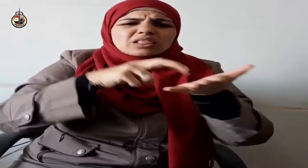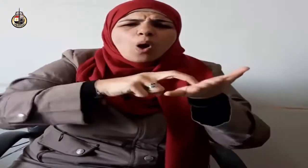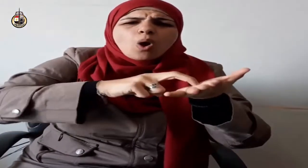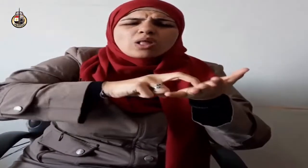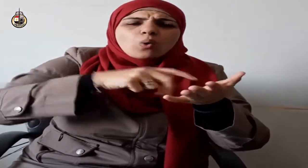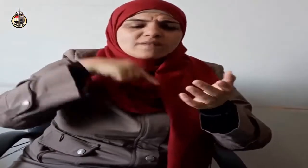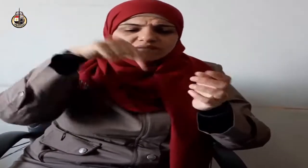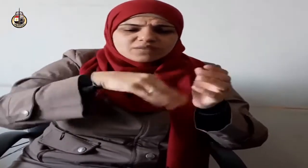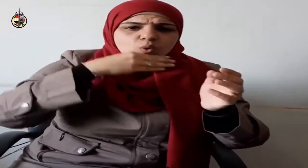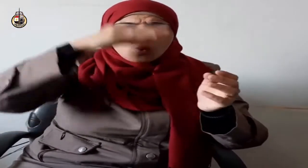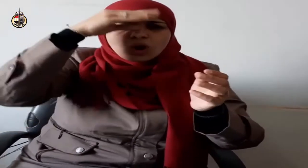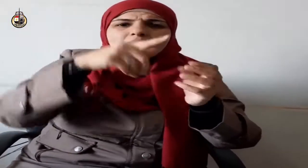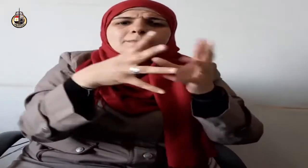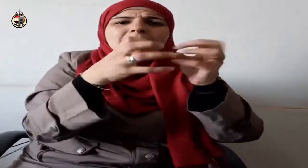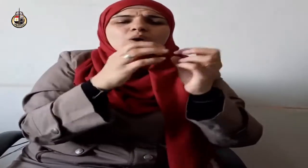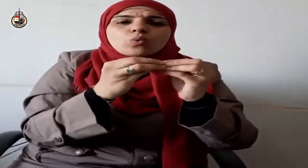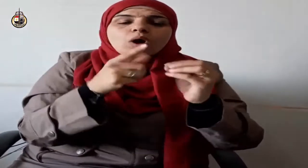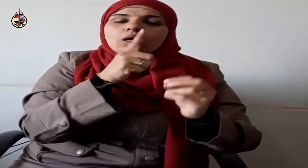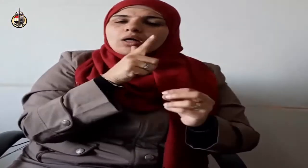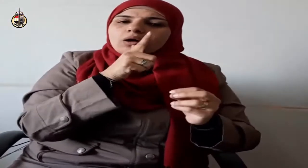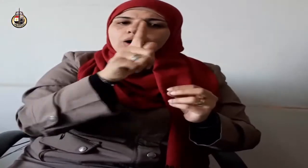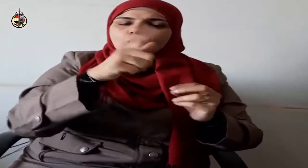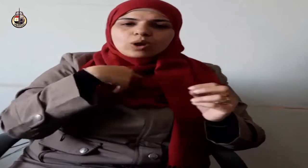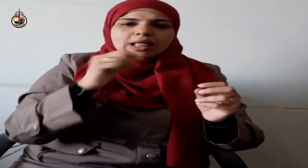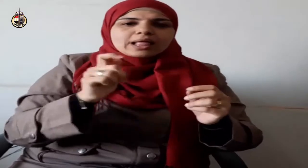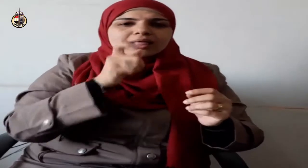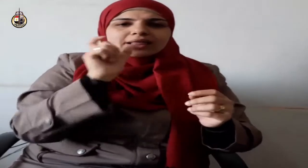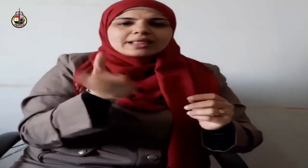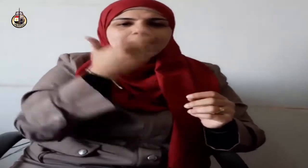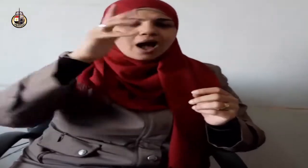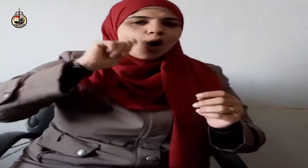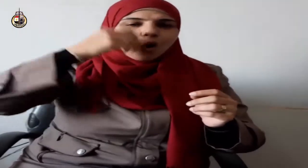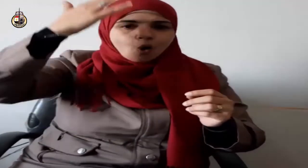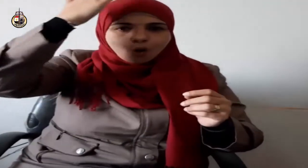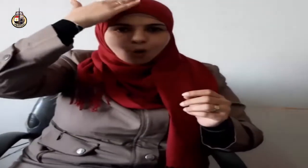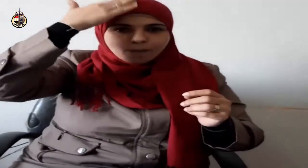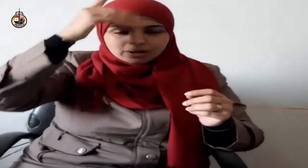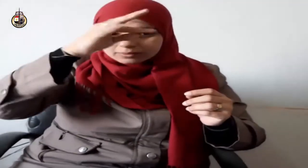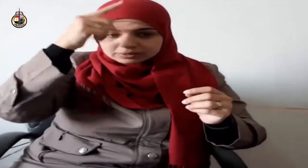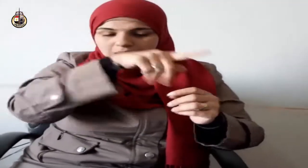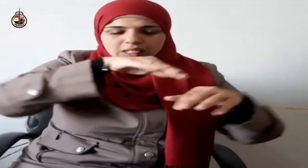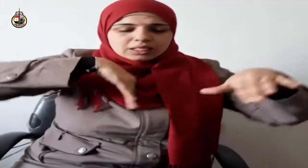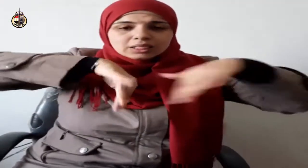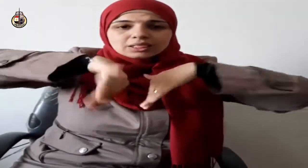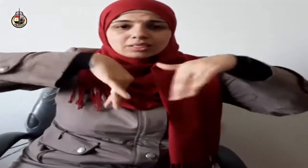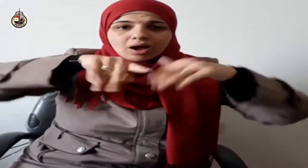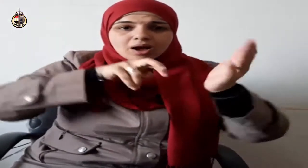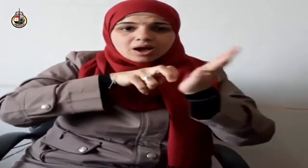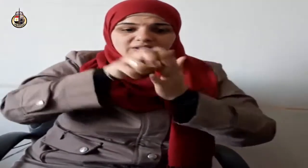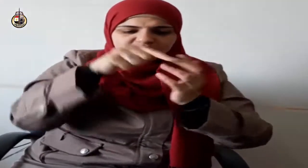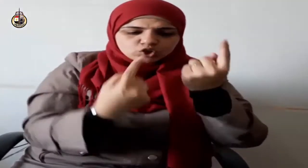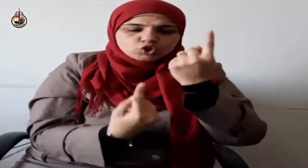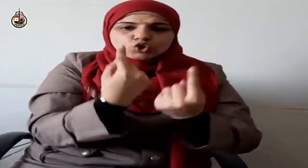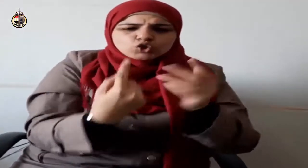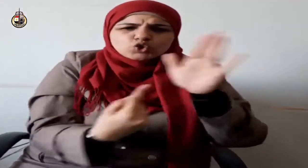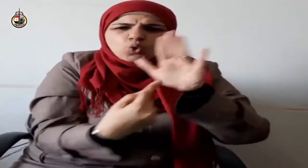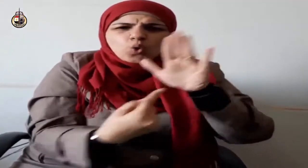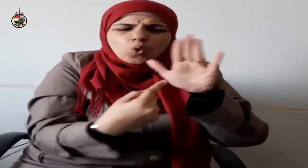حرام دمه وماله وعرضه وقال سيدنا عمر بن